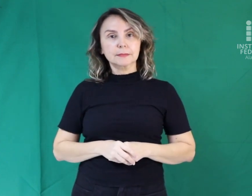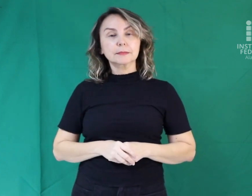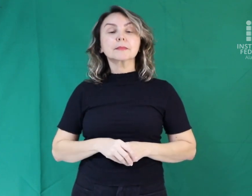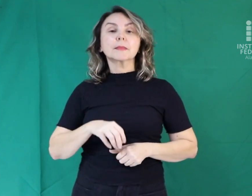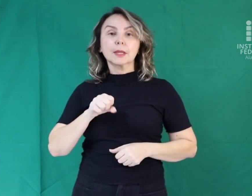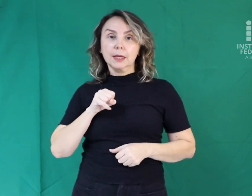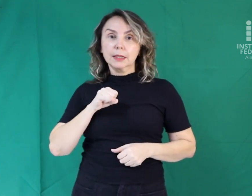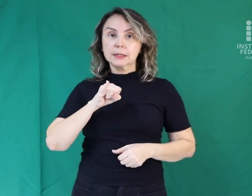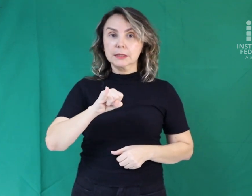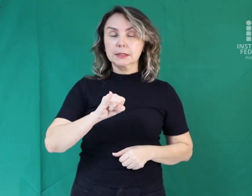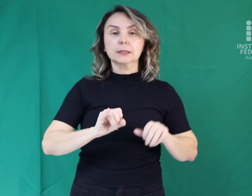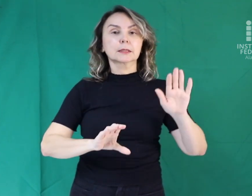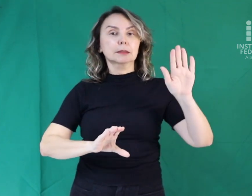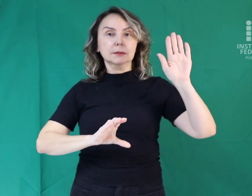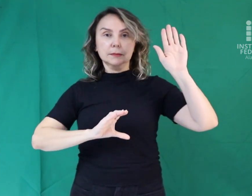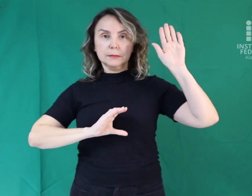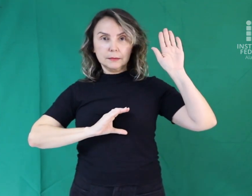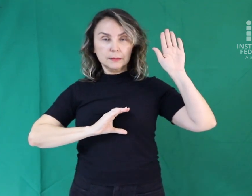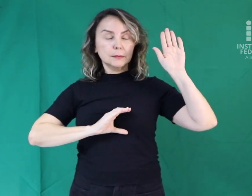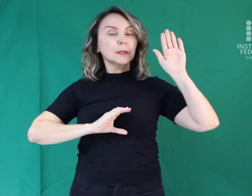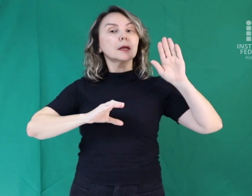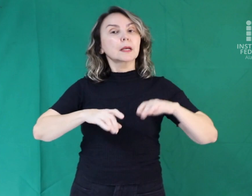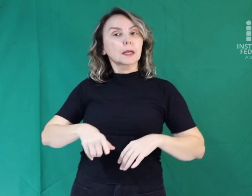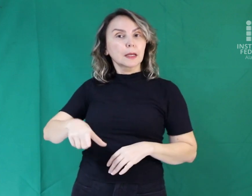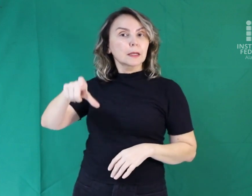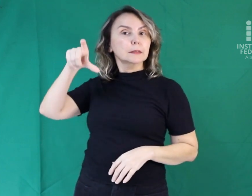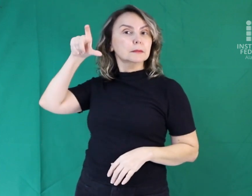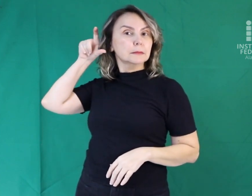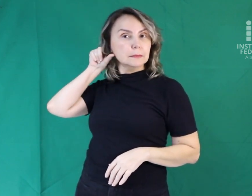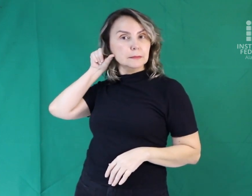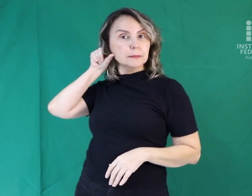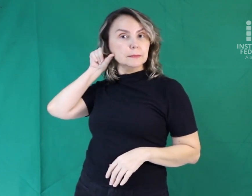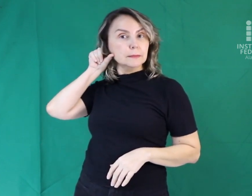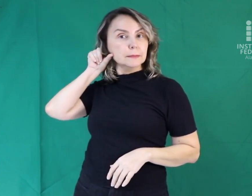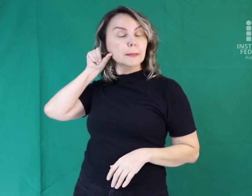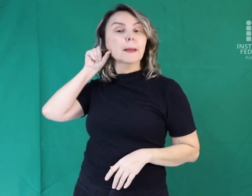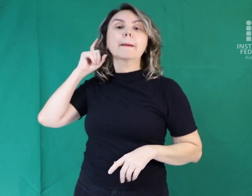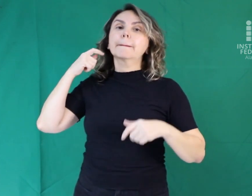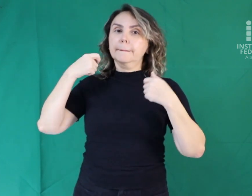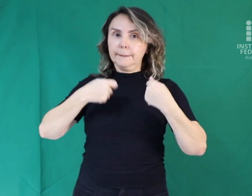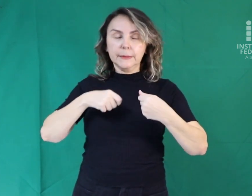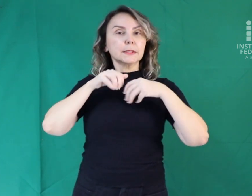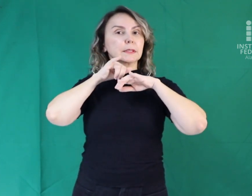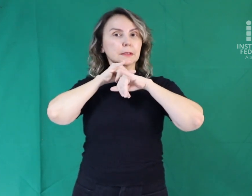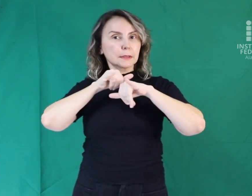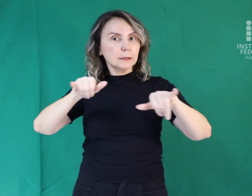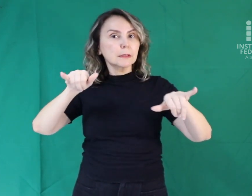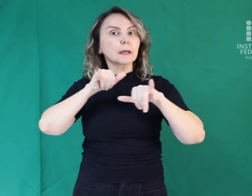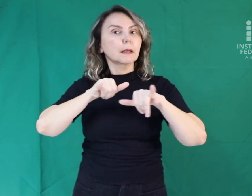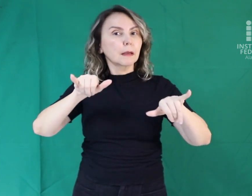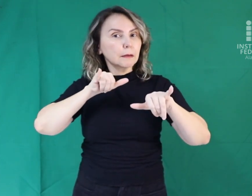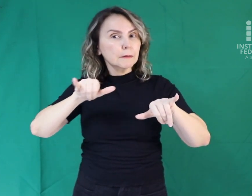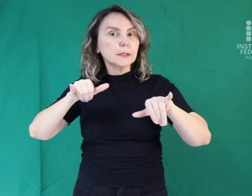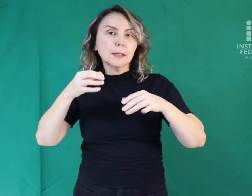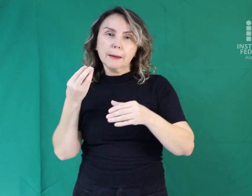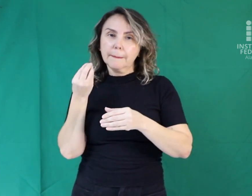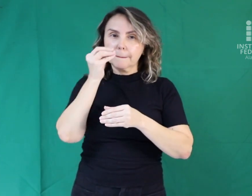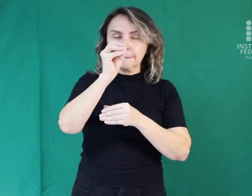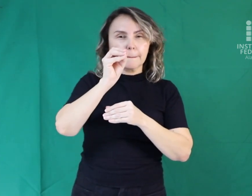Se o candidato usar aparelho aditivo, precisa preencher um formulário